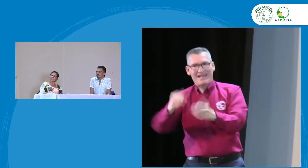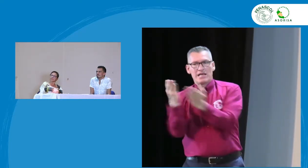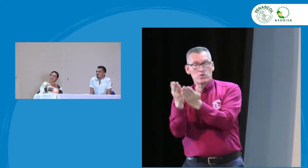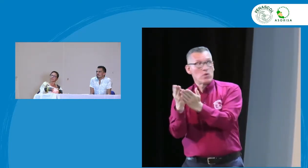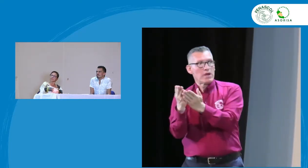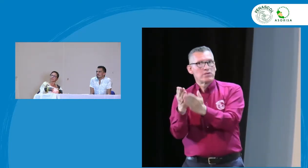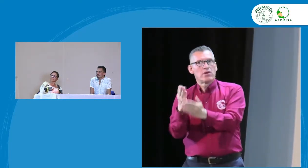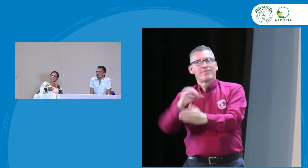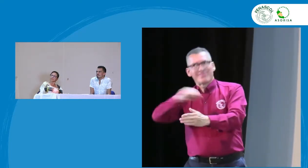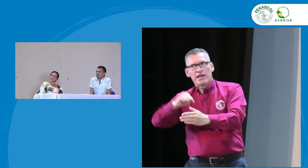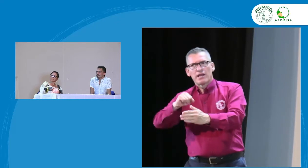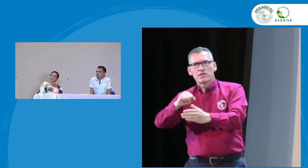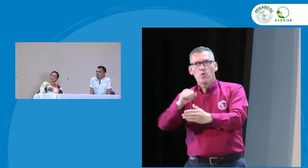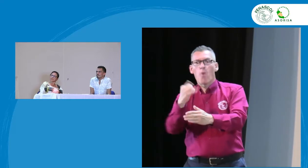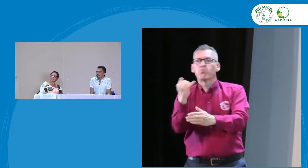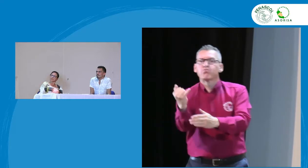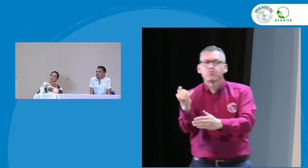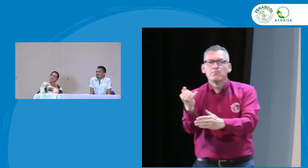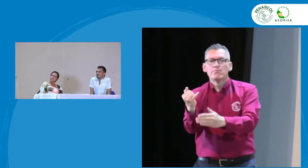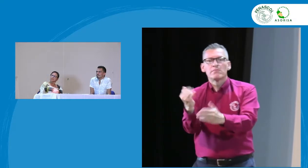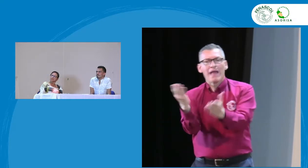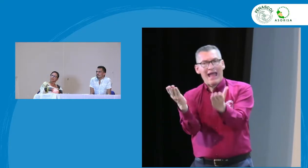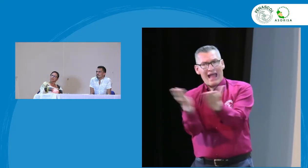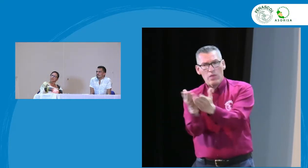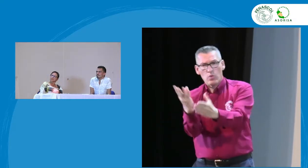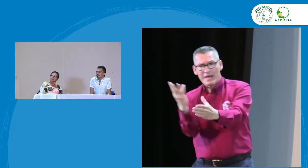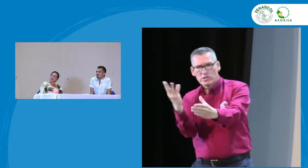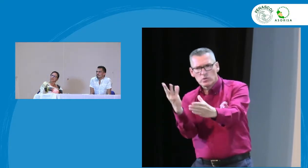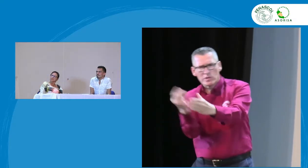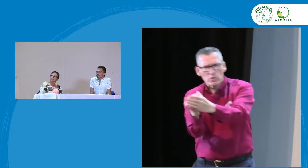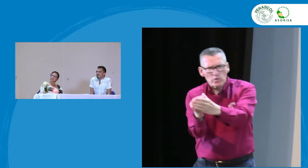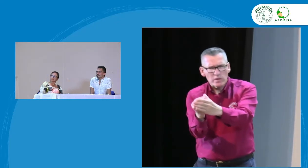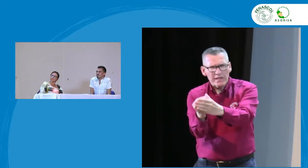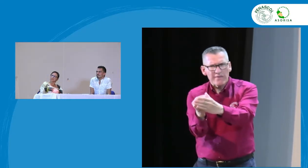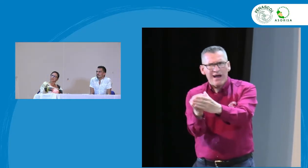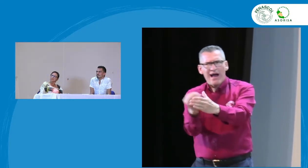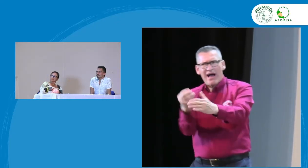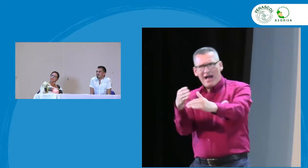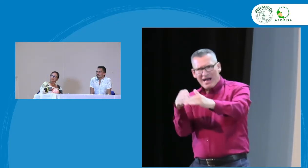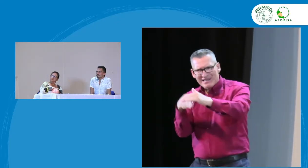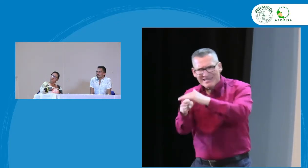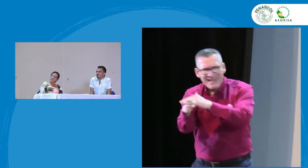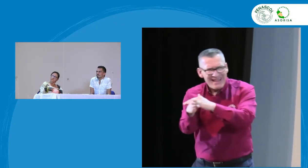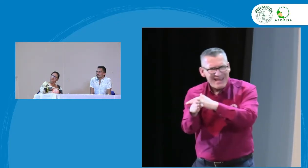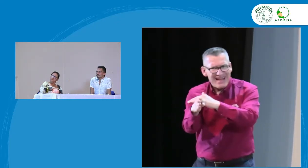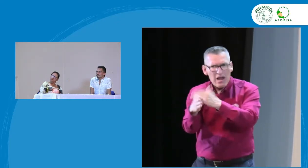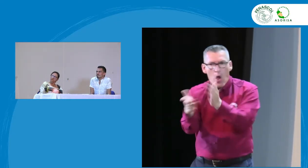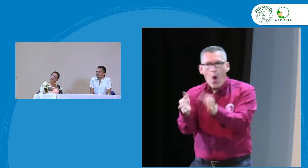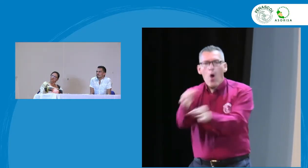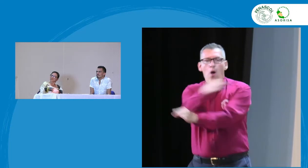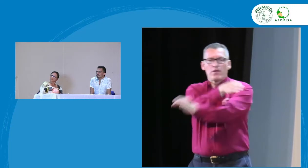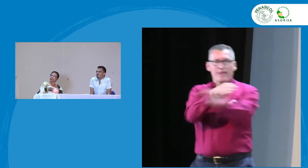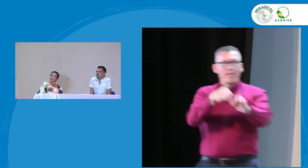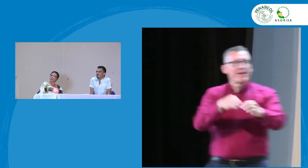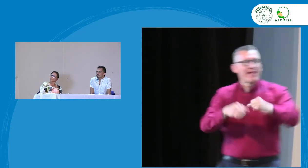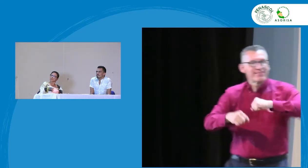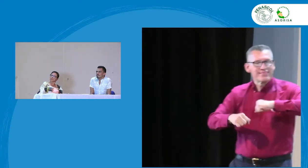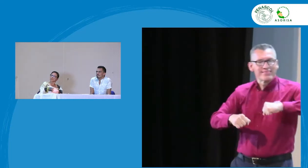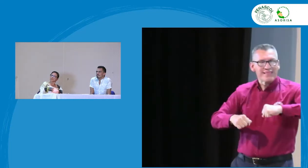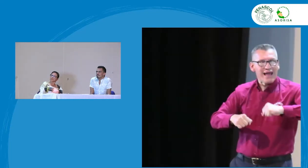se tiene o se está vulnerando de algunas maneras si la educación inclusiva en este